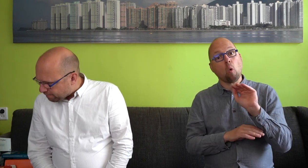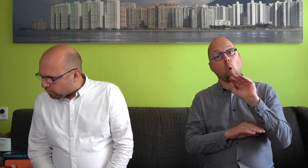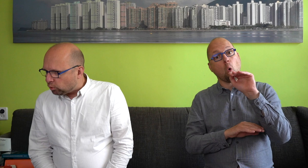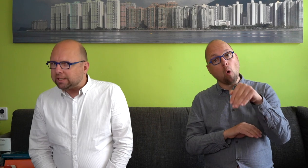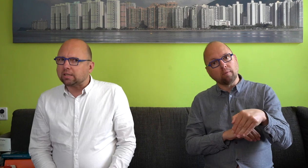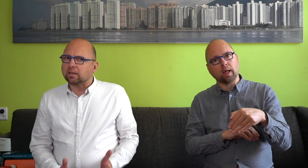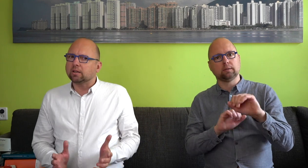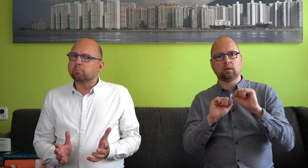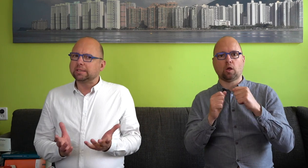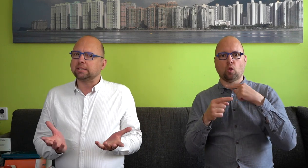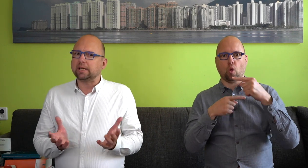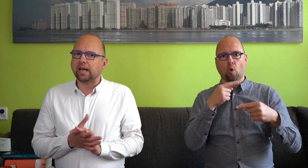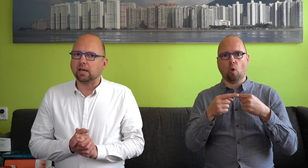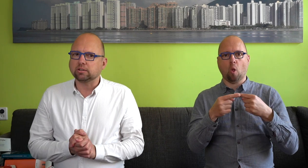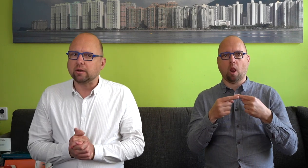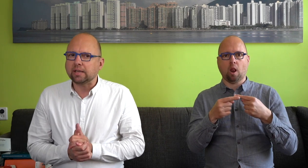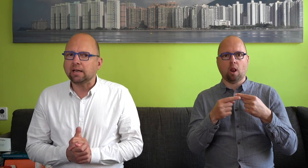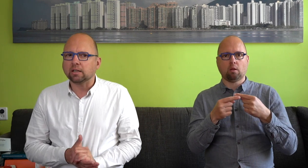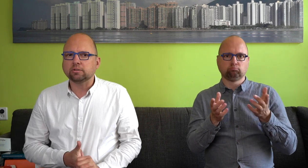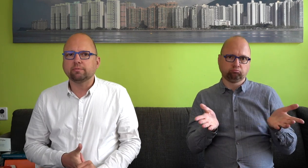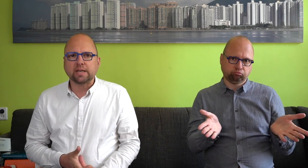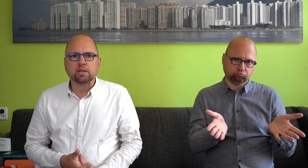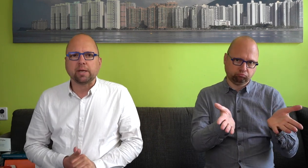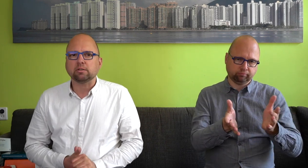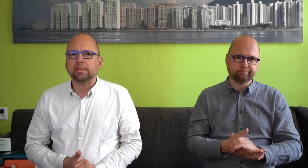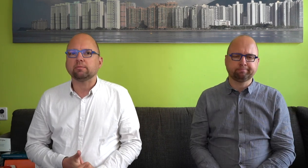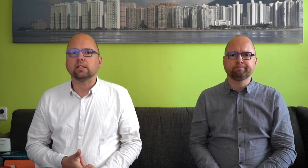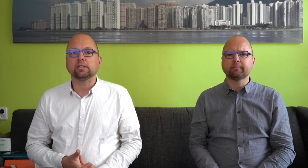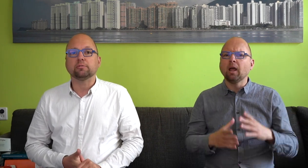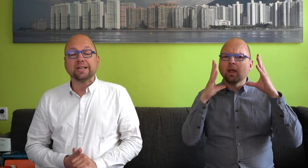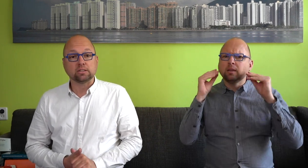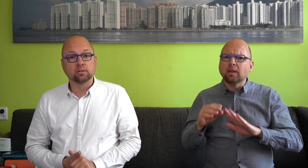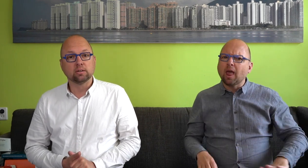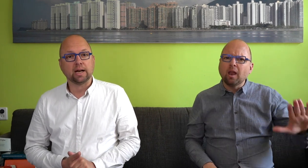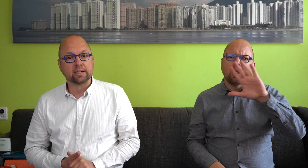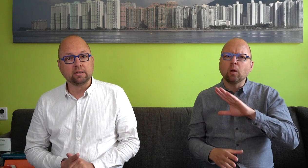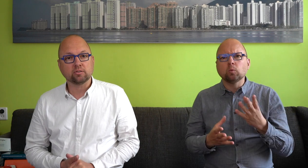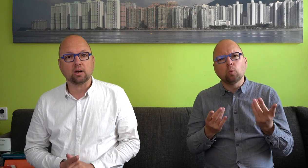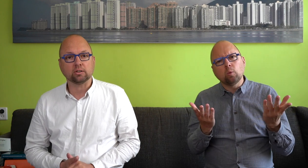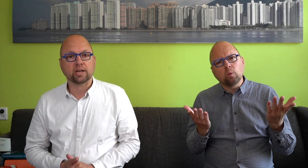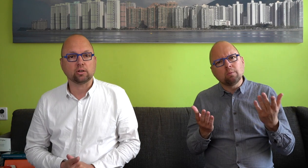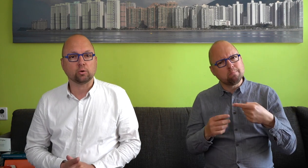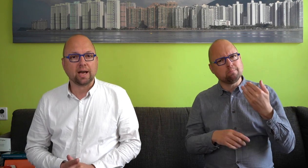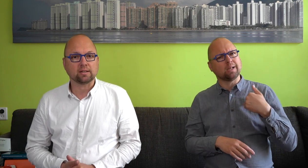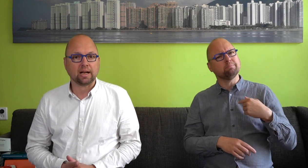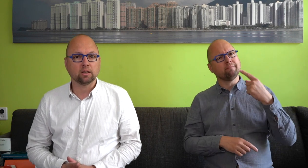Hoe zit dat dan precies in het Nederlands? Nou, in het Nederlands, weten de meeste mensen wel, is het Fries erkend als regionale taal